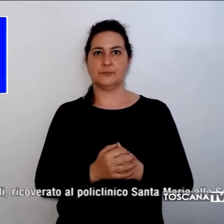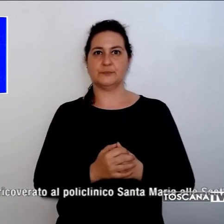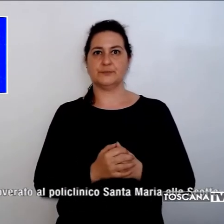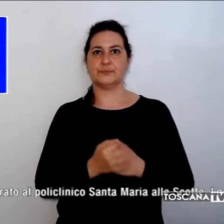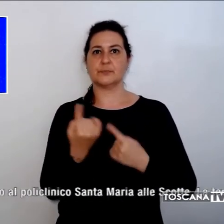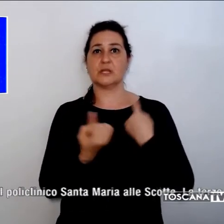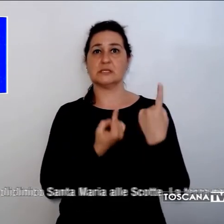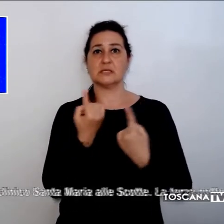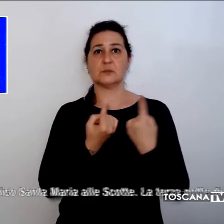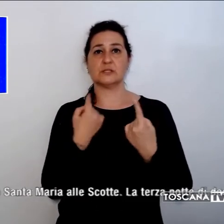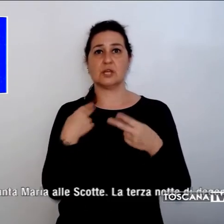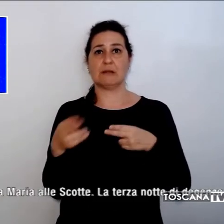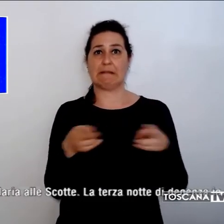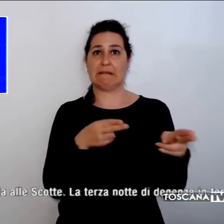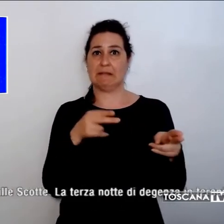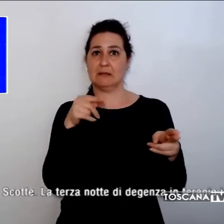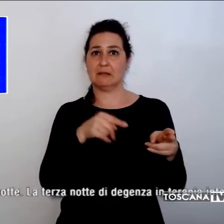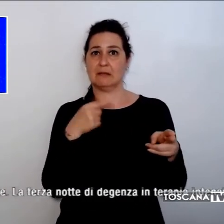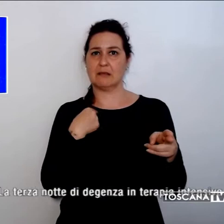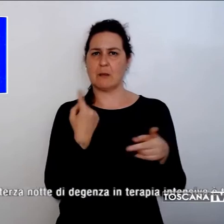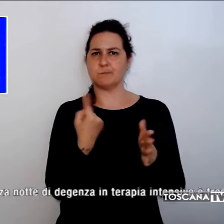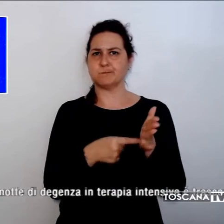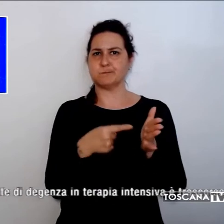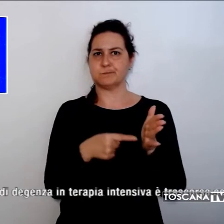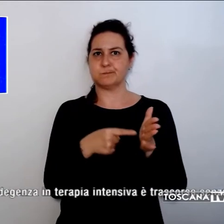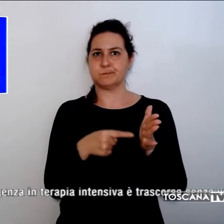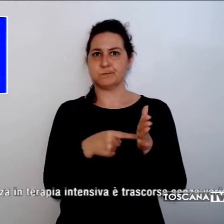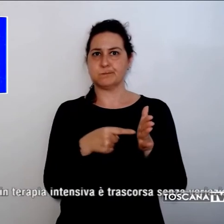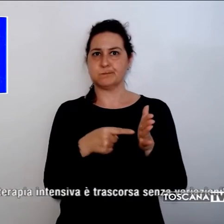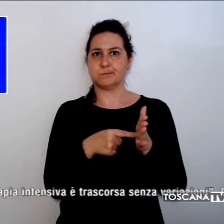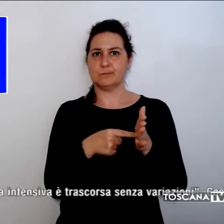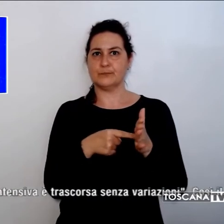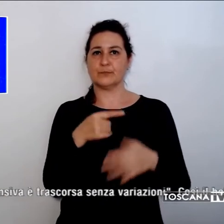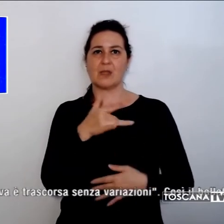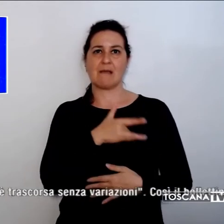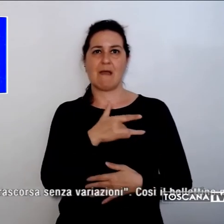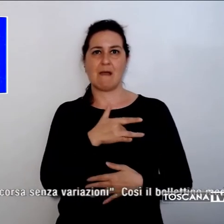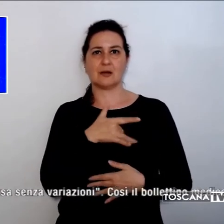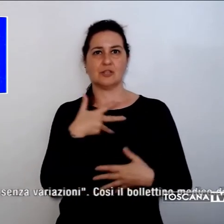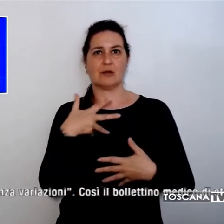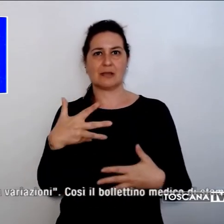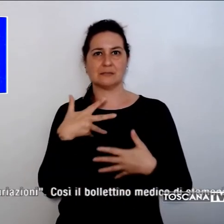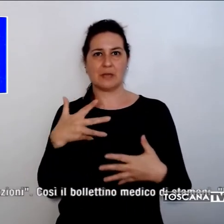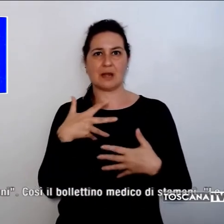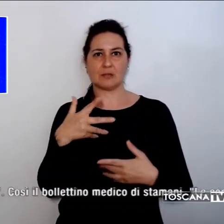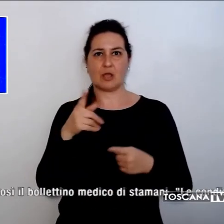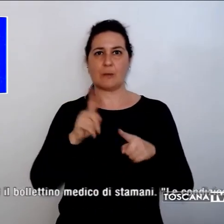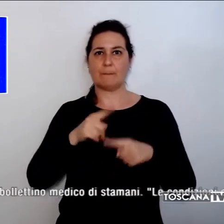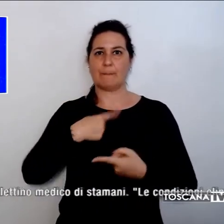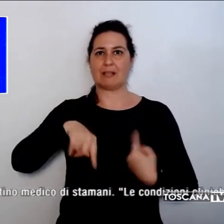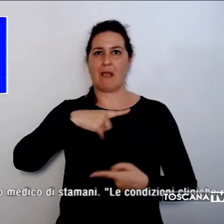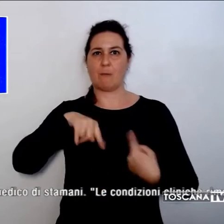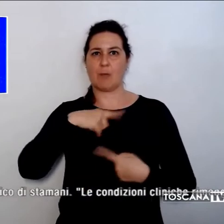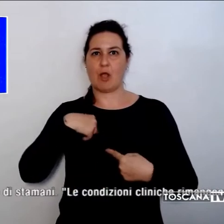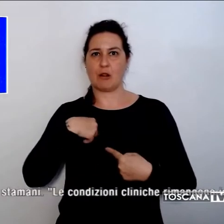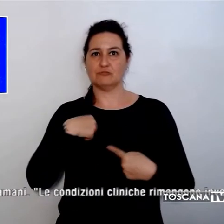rimangono invariate nei parametri cardiorespiratori e metabolici, mentre resta grave